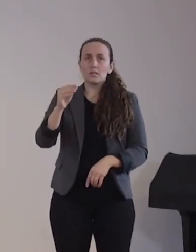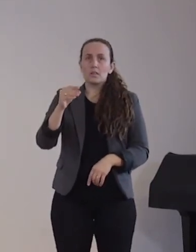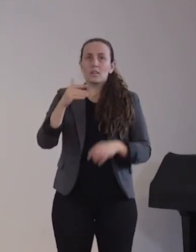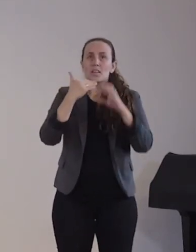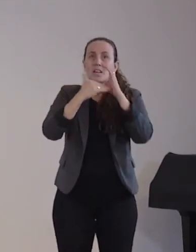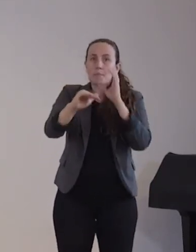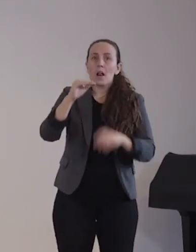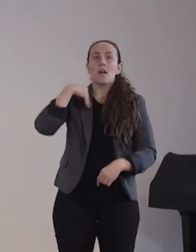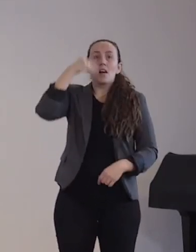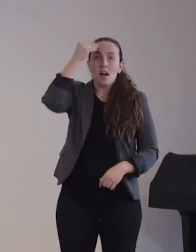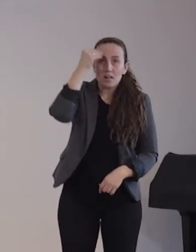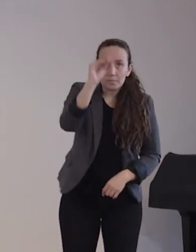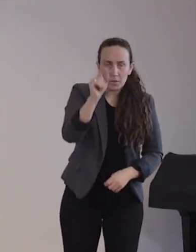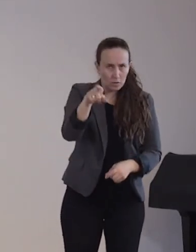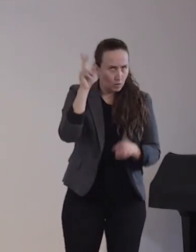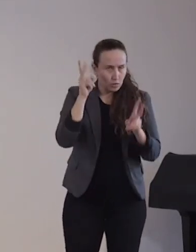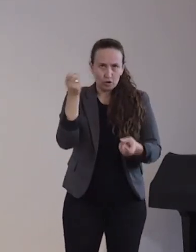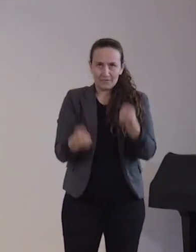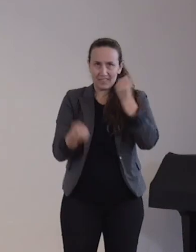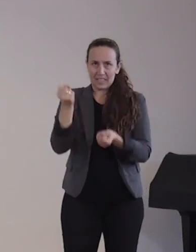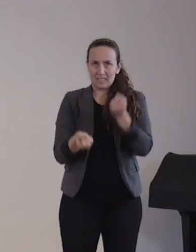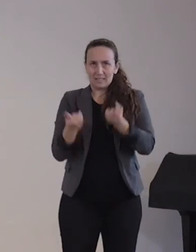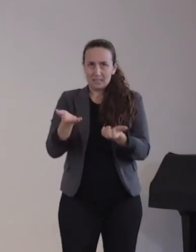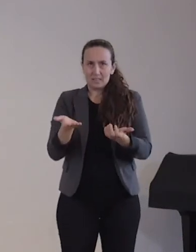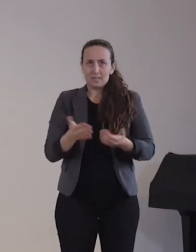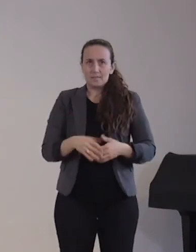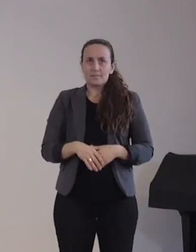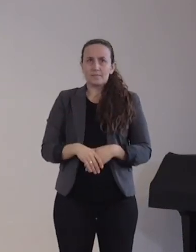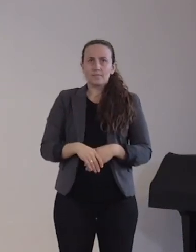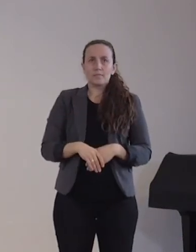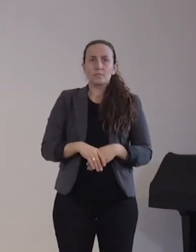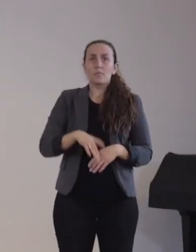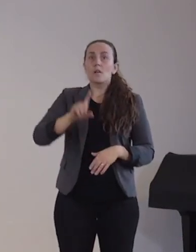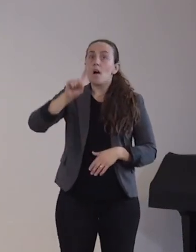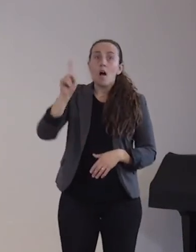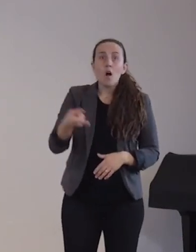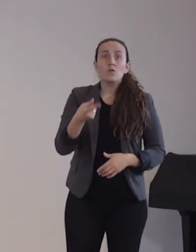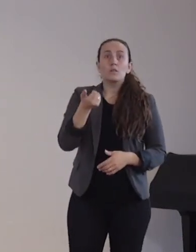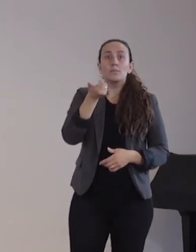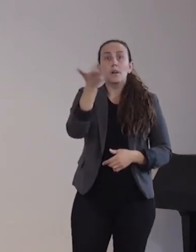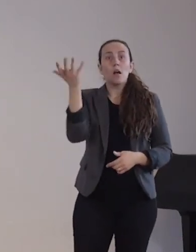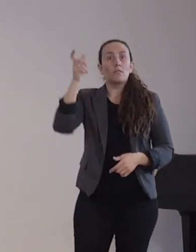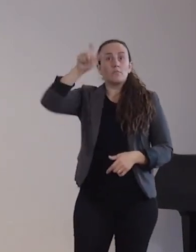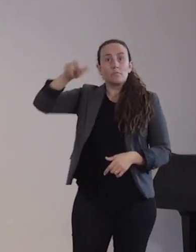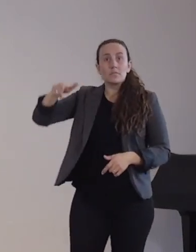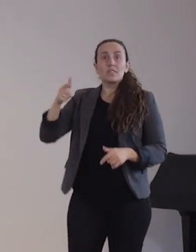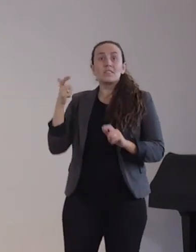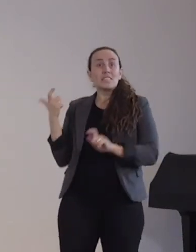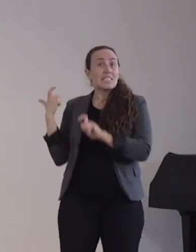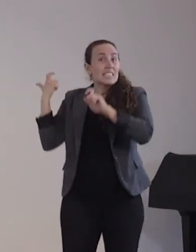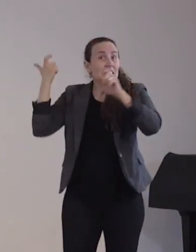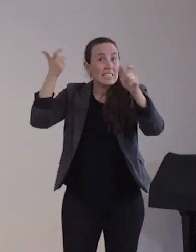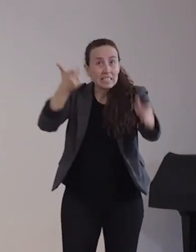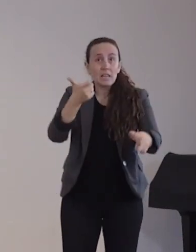Personen nicht so einfach, das Impfzentrum zu erreichen. Aus diesem Grunde hat einfach gemeinsam eine Impfbegleitung